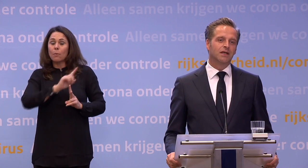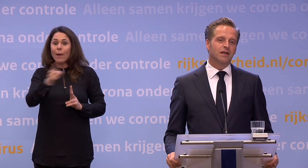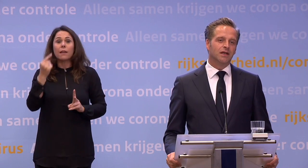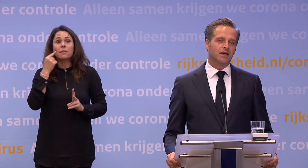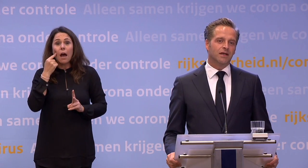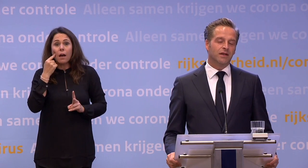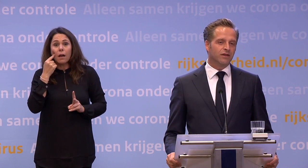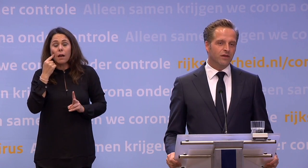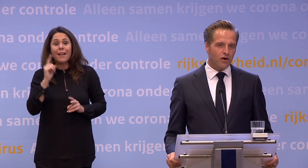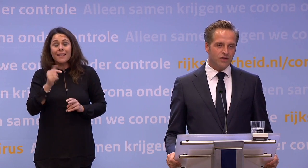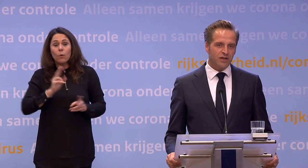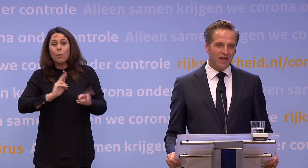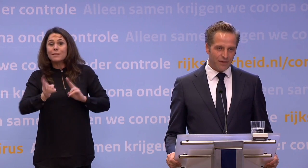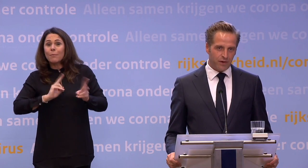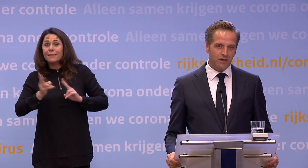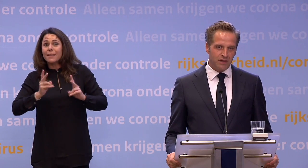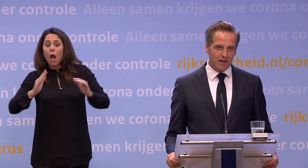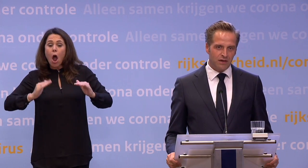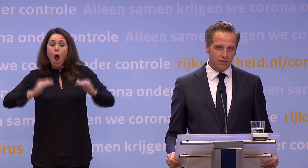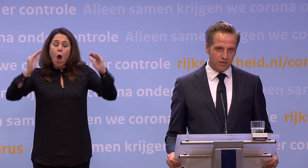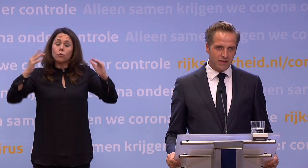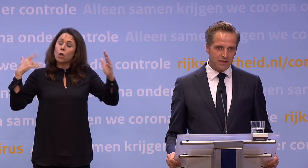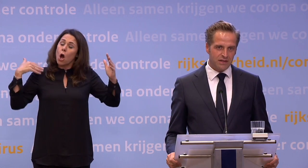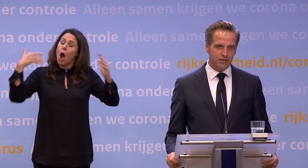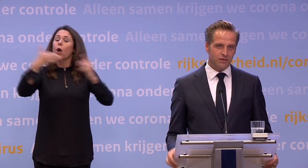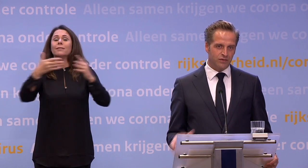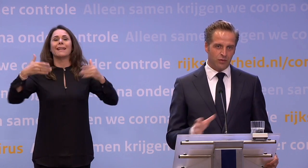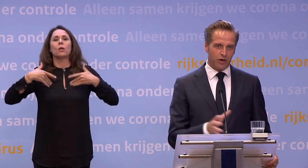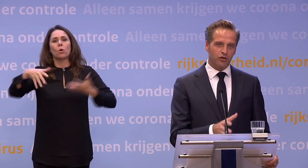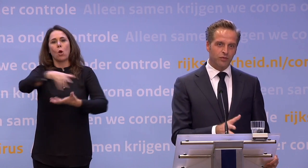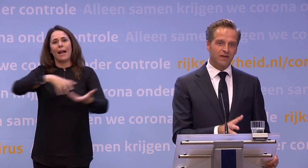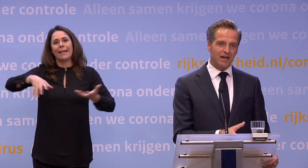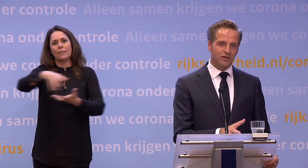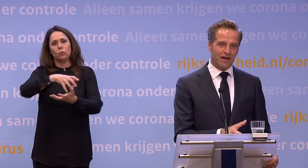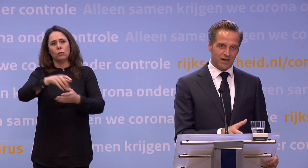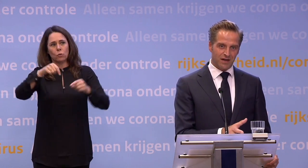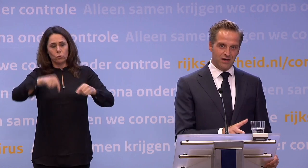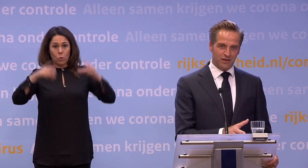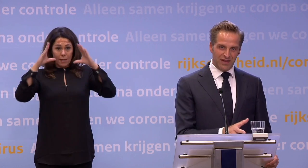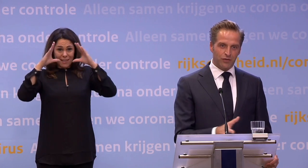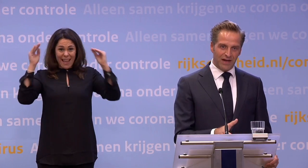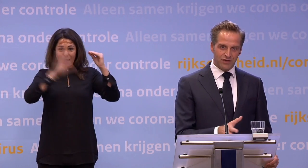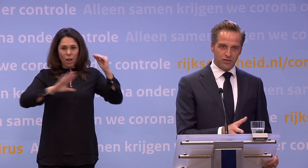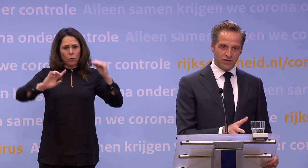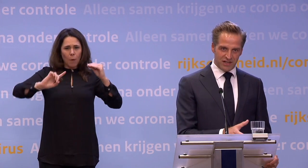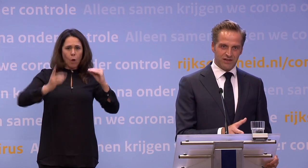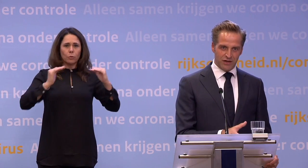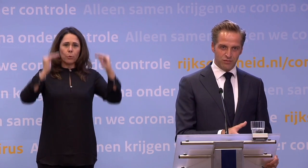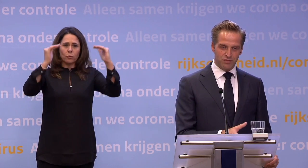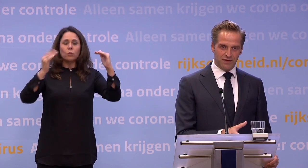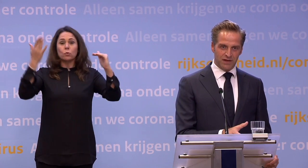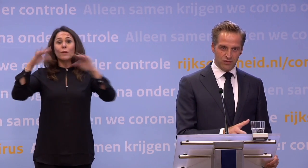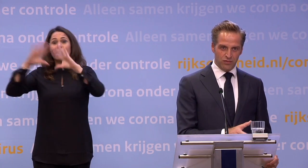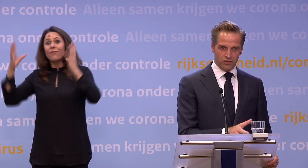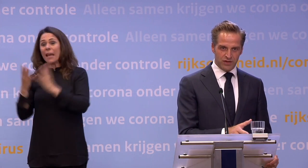dag... ...dat is het hoogste ever in die hele coronacrisis. Dus op de hoogtepunt in Nederland waren er wereldwijd zo'n 60